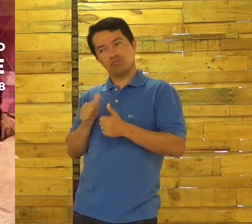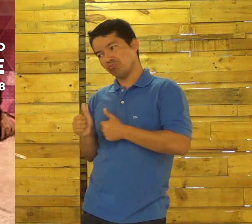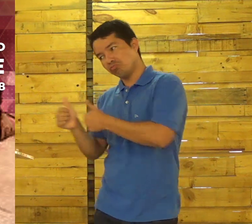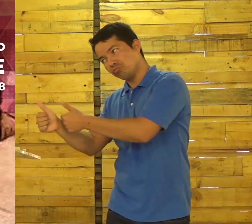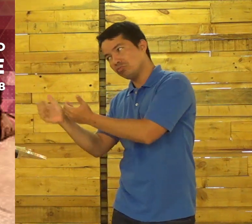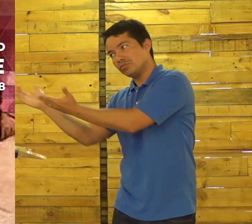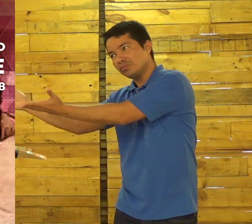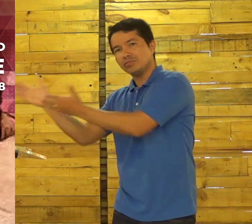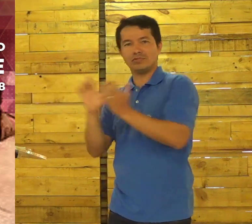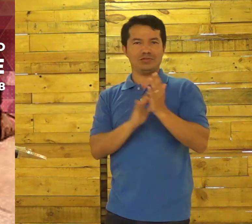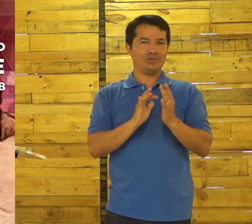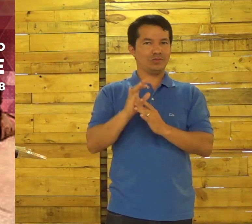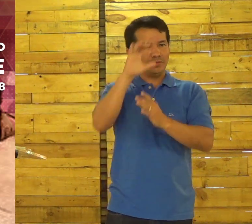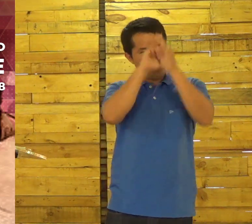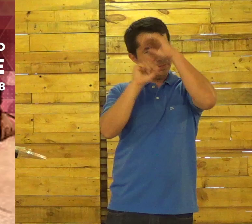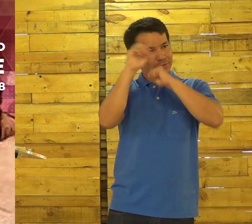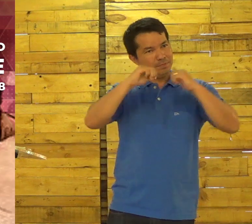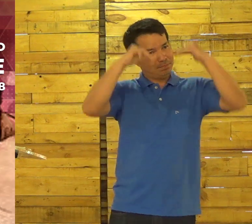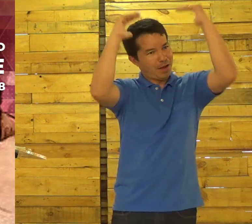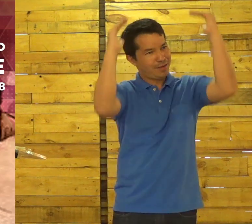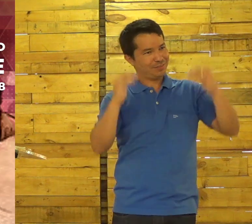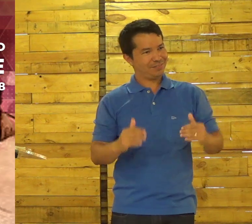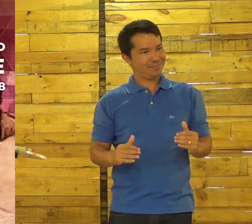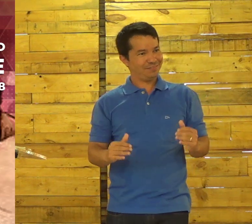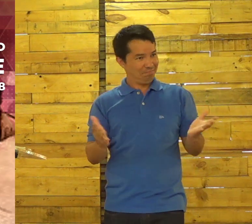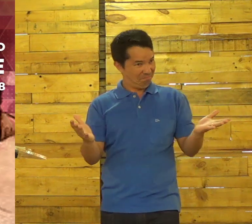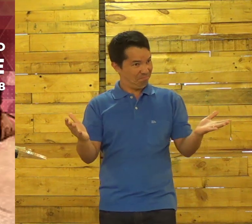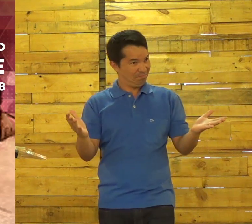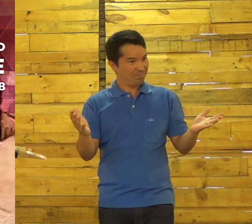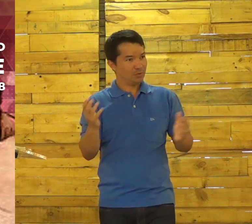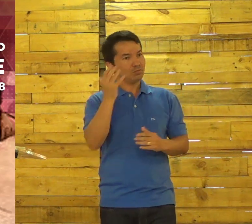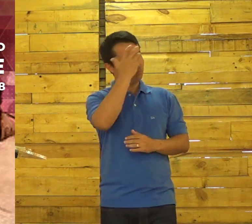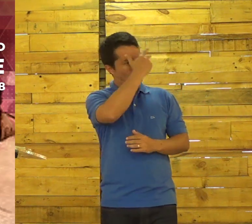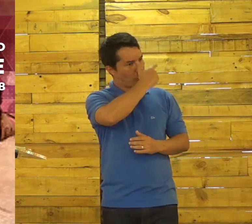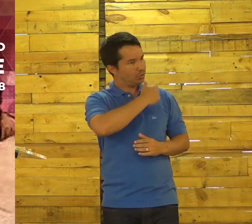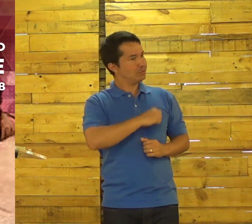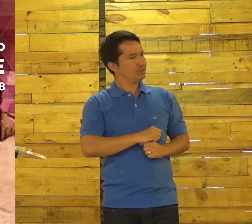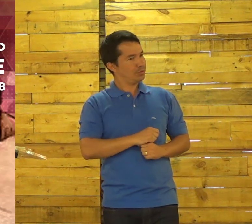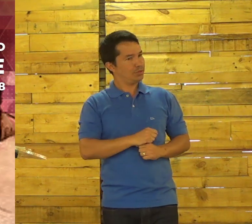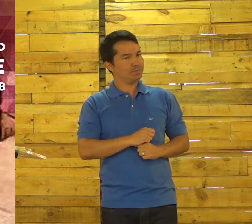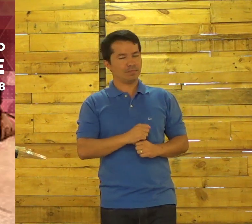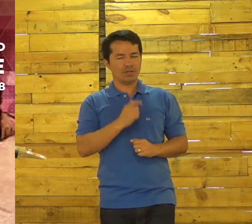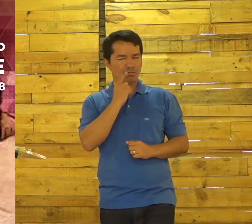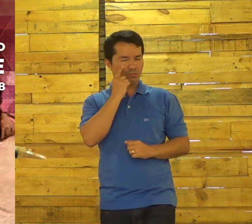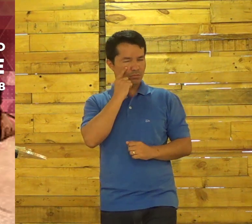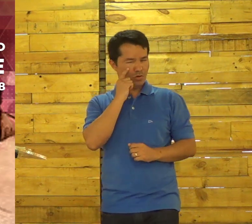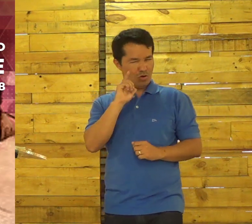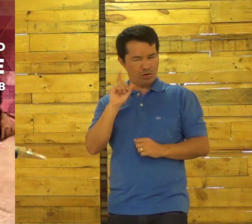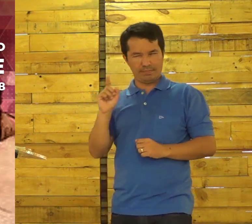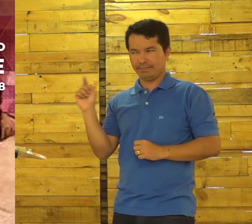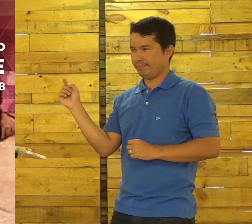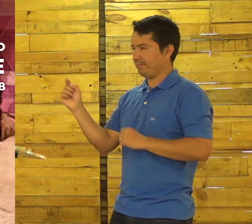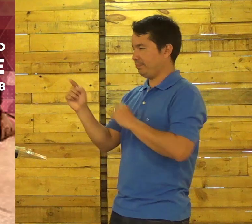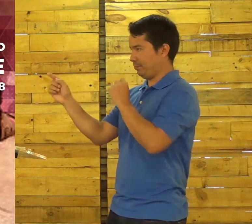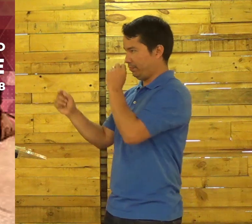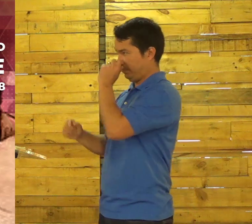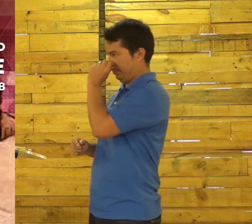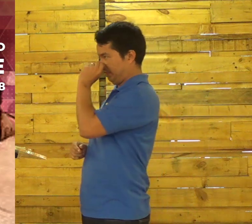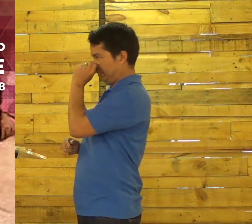entendeu? Por quê? Porque eu sigo, aprendo com ele. Mas é muito lindo. Veja só, pode passar.